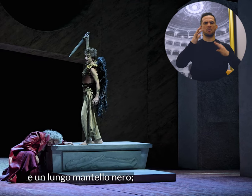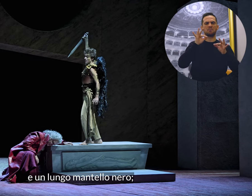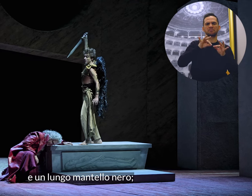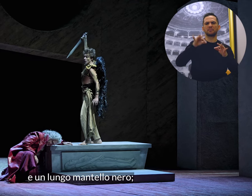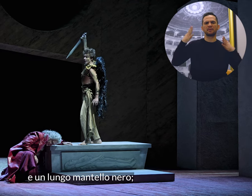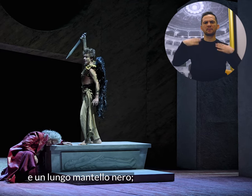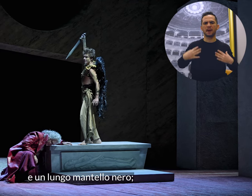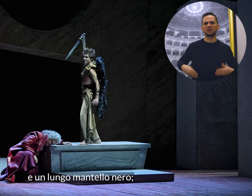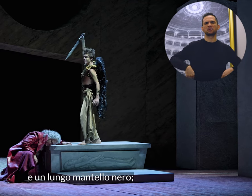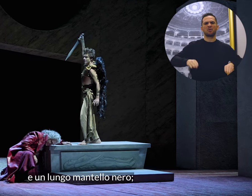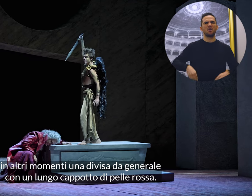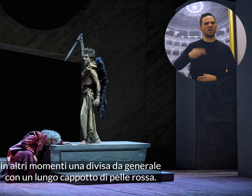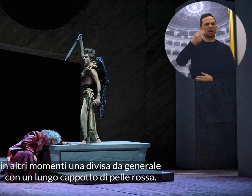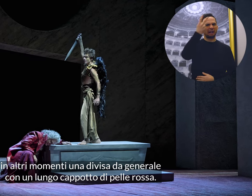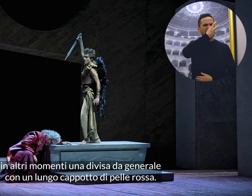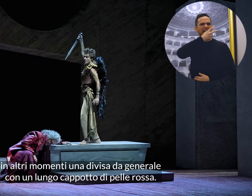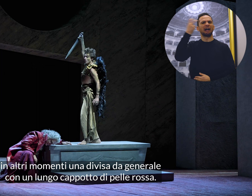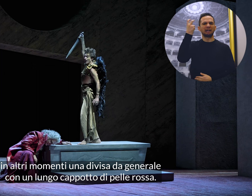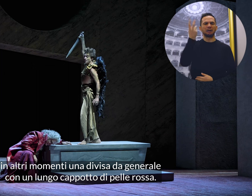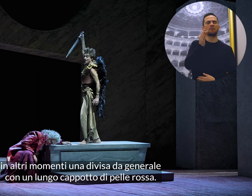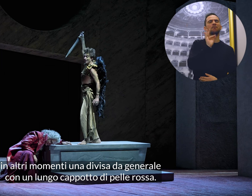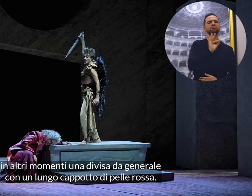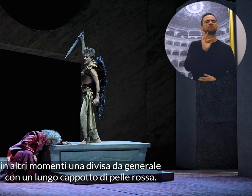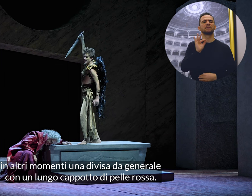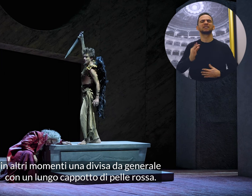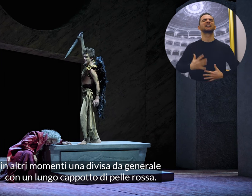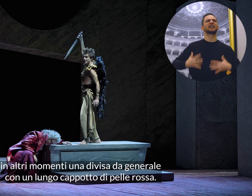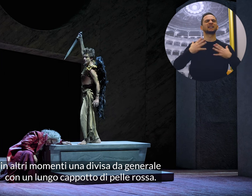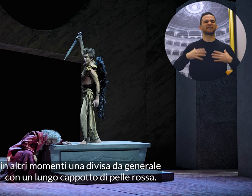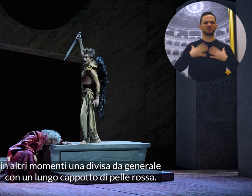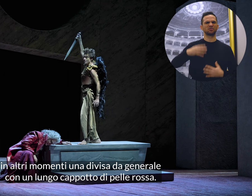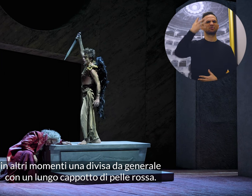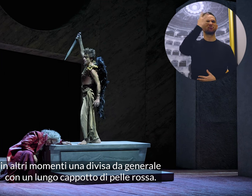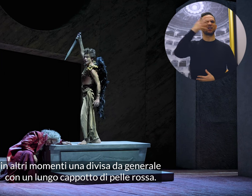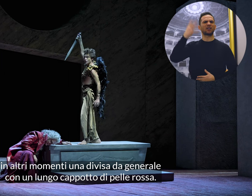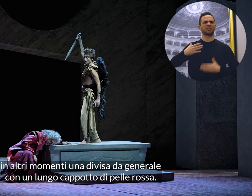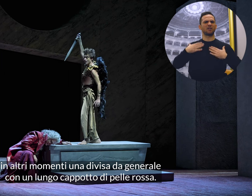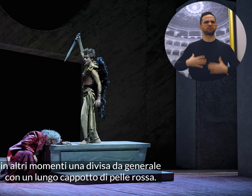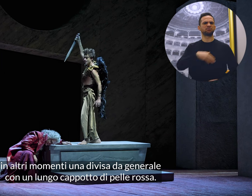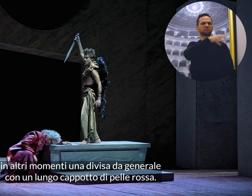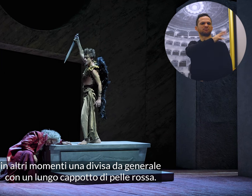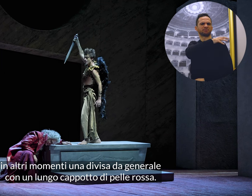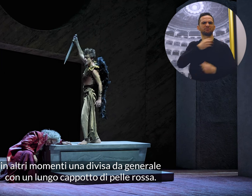mantello nero. In altri momenti una divisa da generale con un lungo cappotto di pelle rossa.